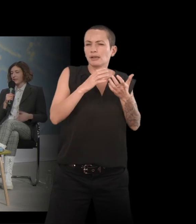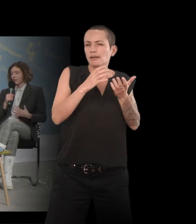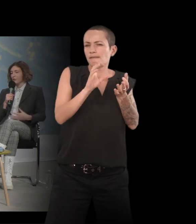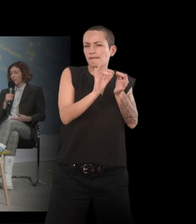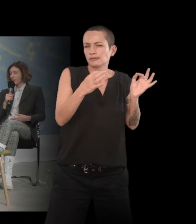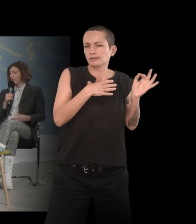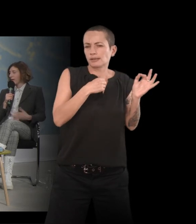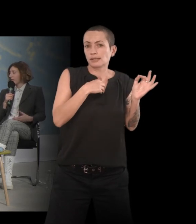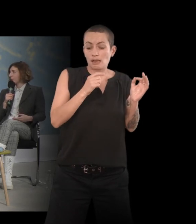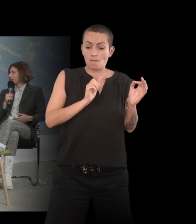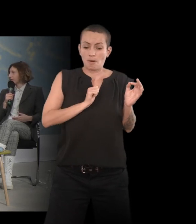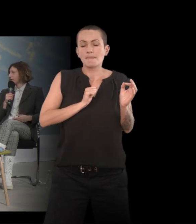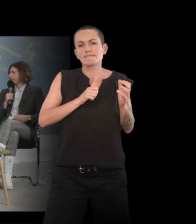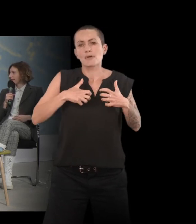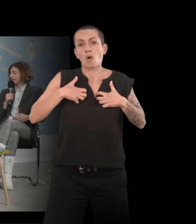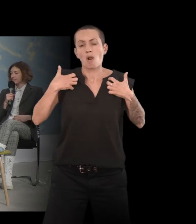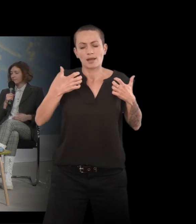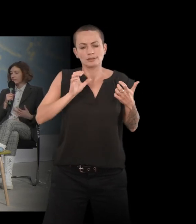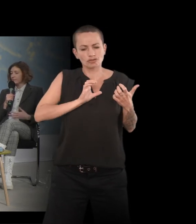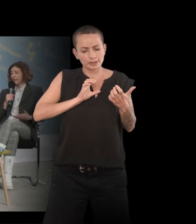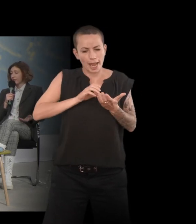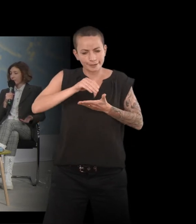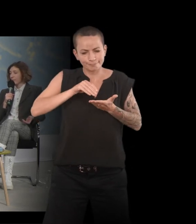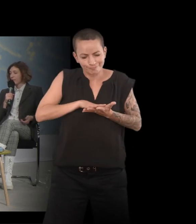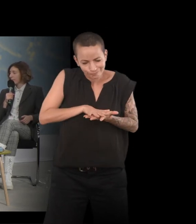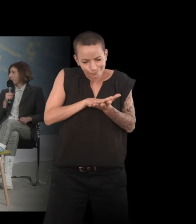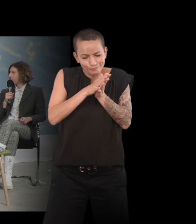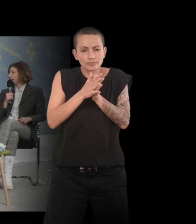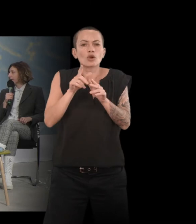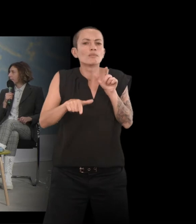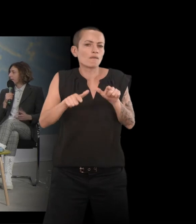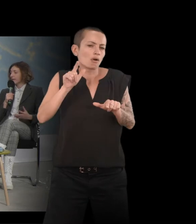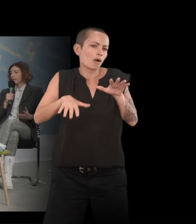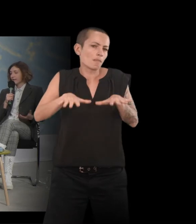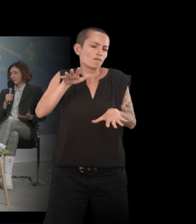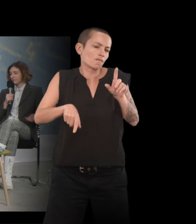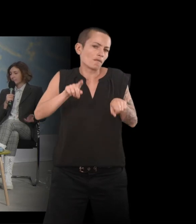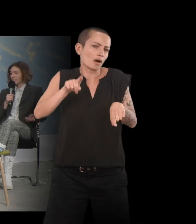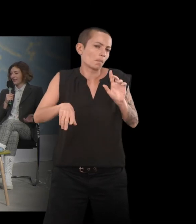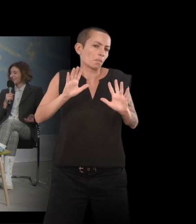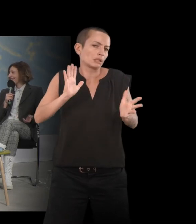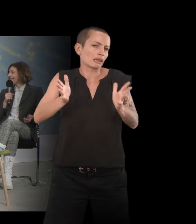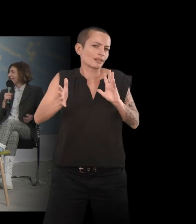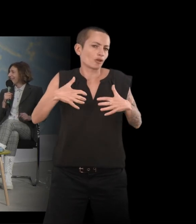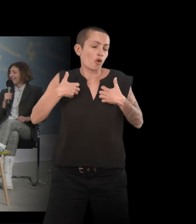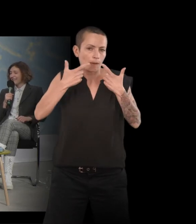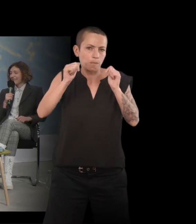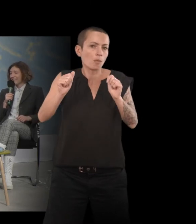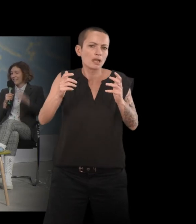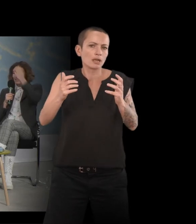essayé de transformer ma colère en autre chose dans ce texte. Elle transparaît peut-être parfois, mais pas tant que ça. Et